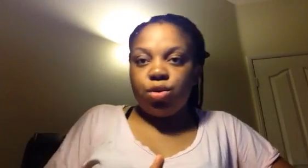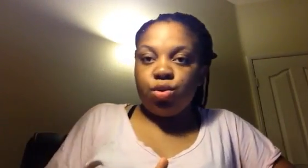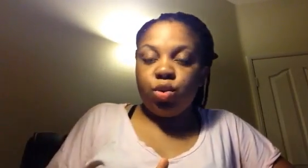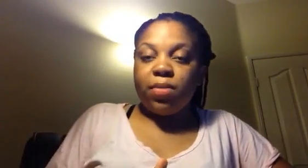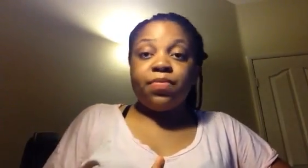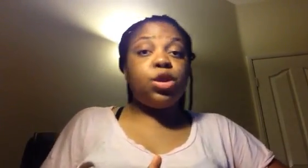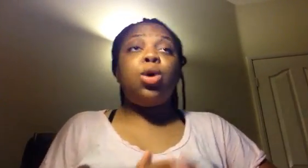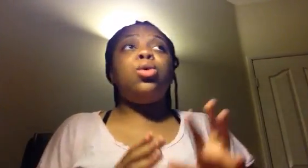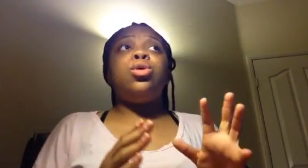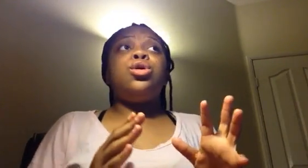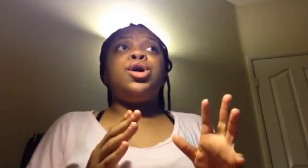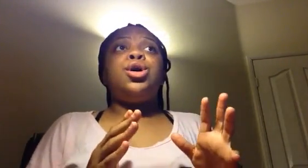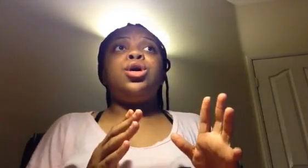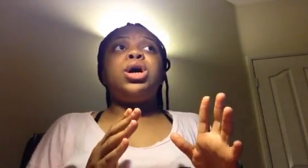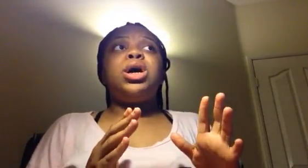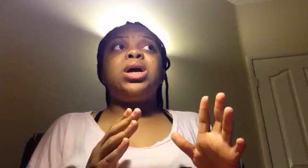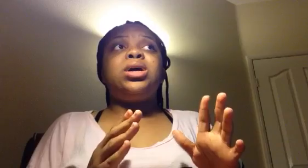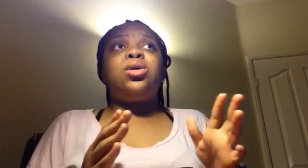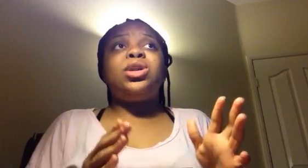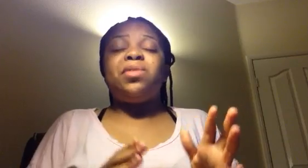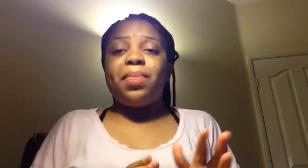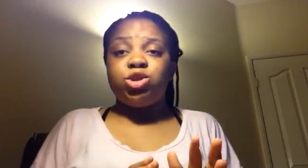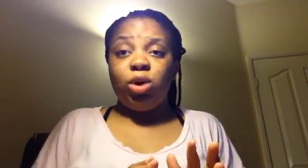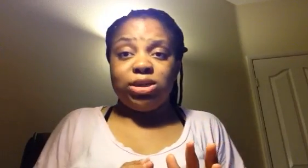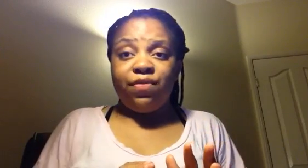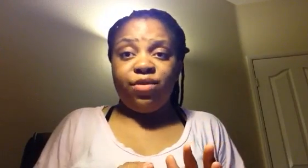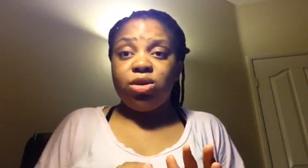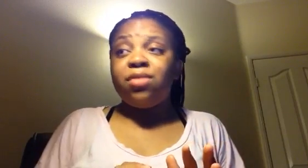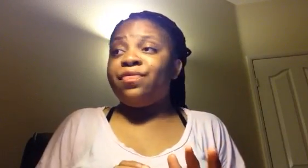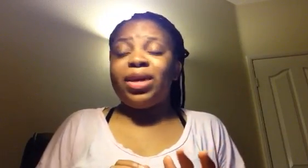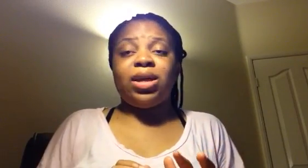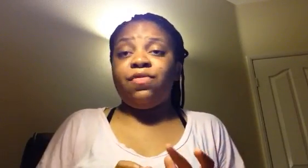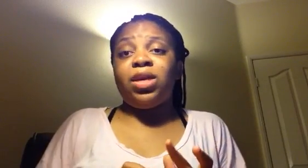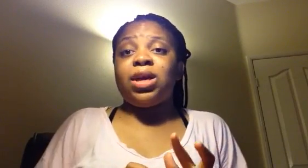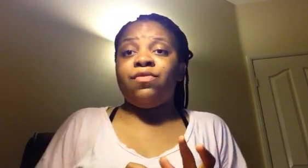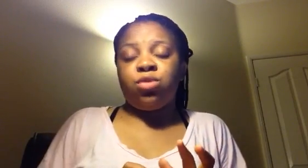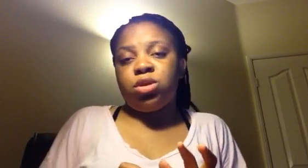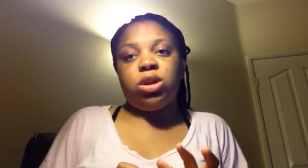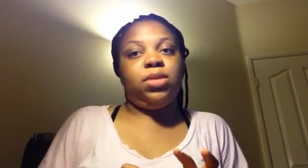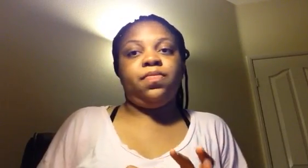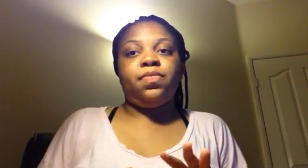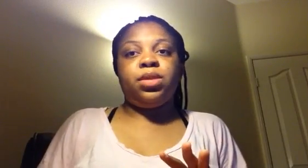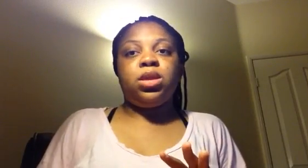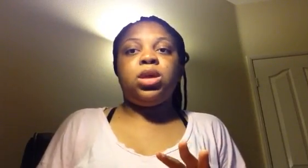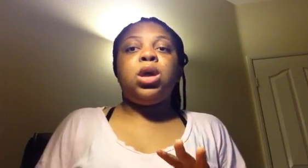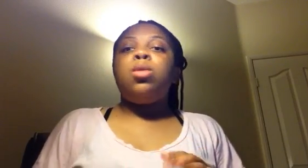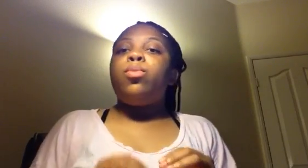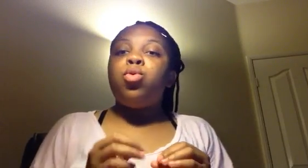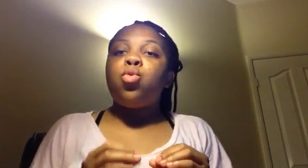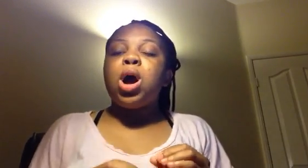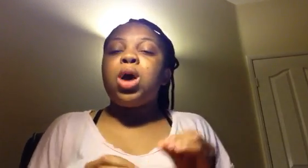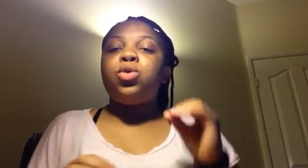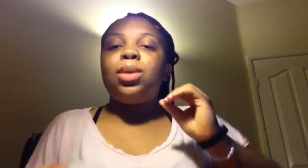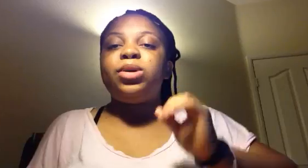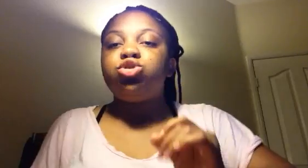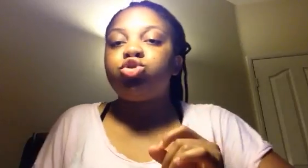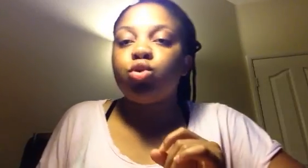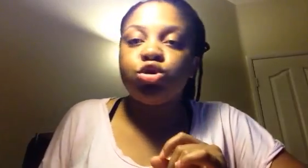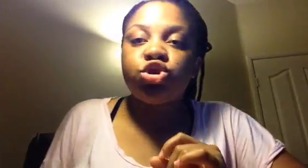lui. Donc, on n vraiment pas choisi Volken Finken. Finken, Volken, Volken, Pourquoi on n pas de coach